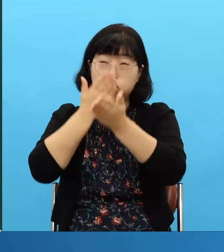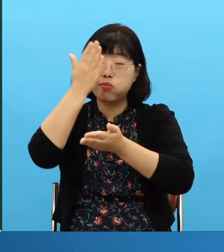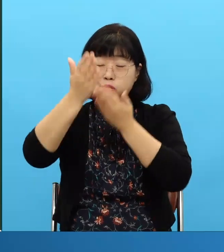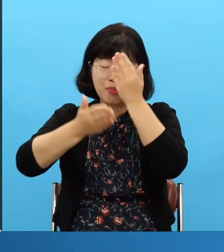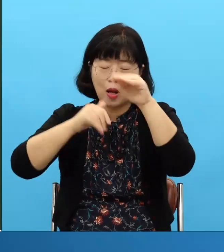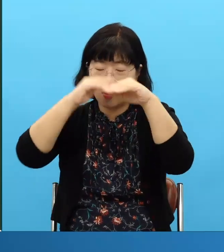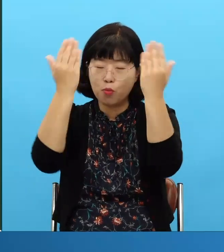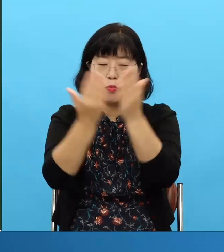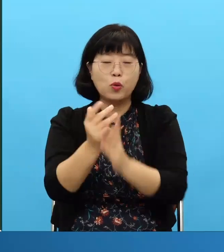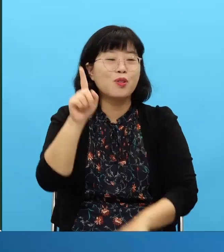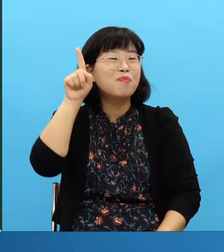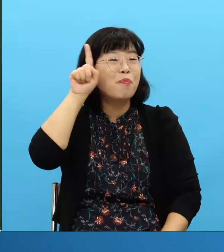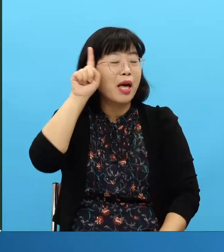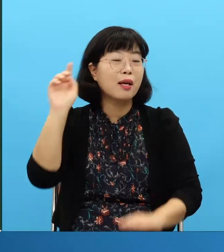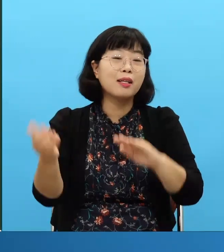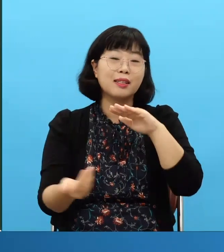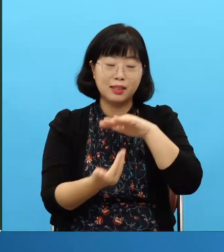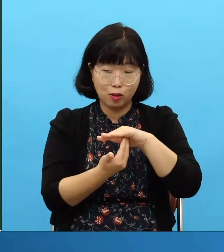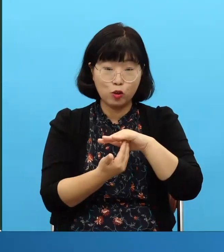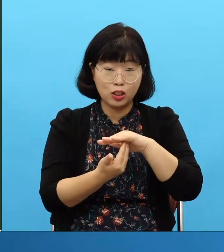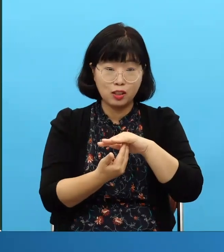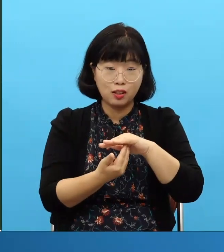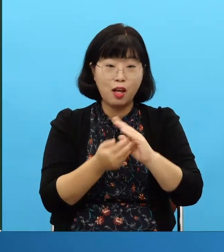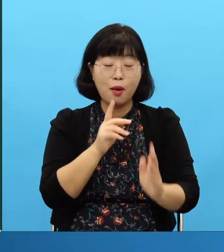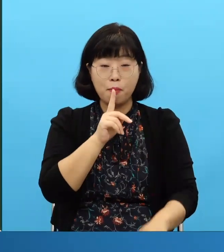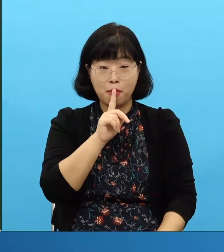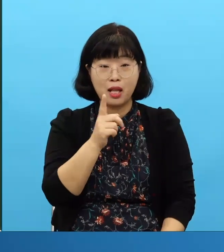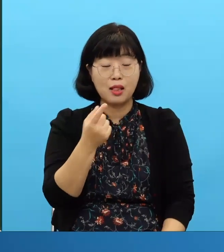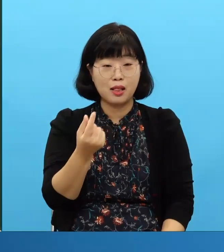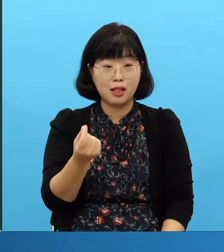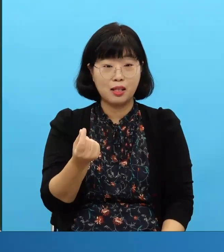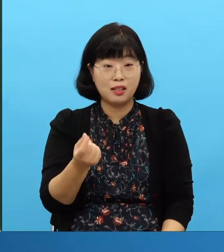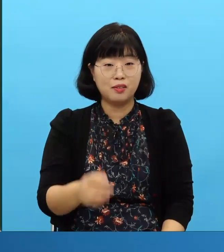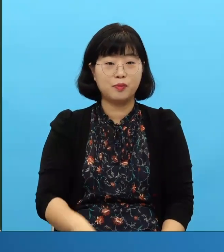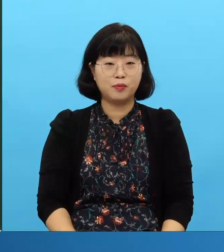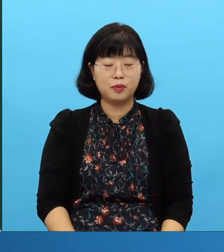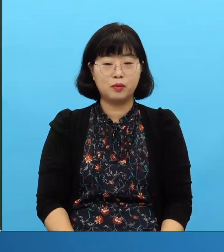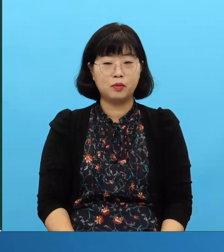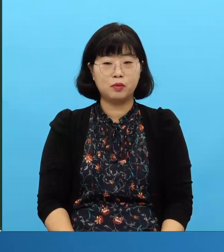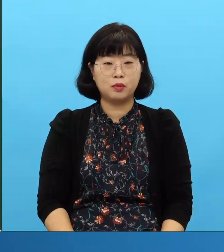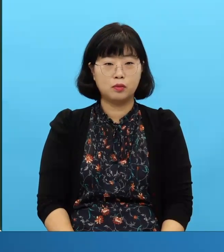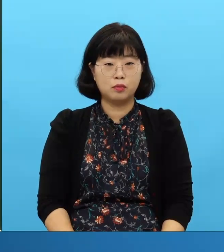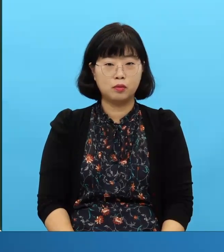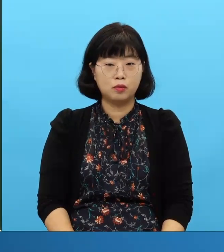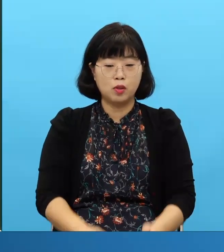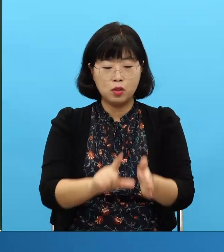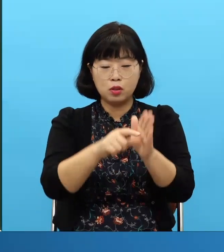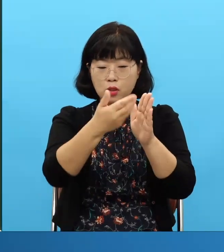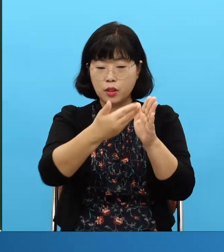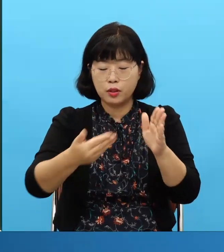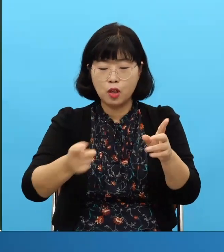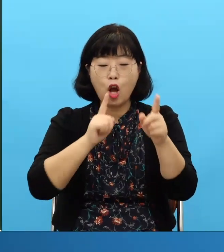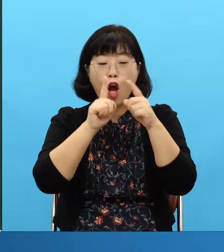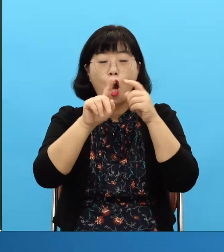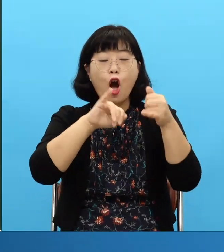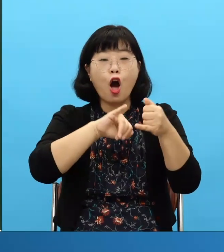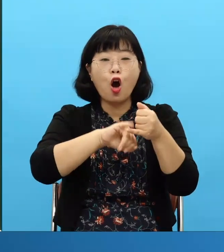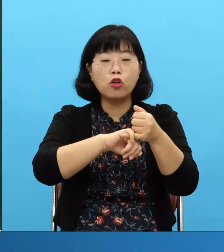Después de eso les arrebataron el arca del pacto Samuel oraría por esto, ¿verdad? Porque era esta persona